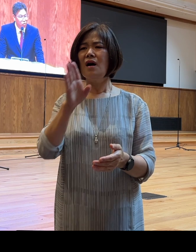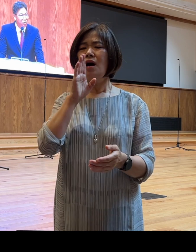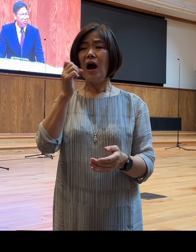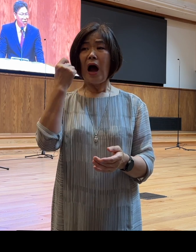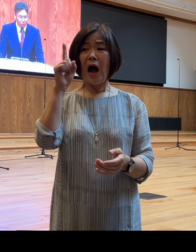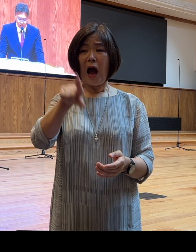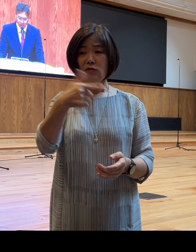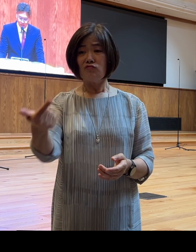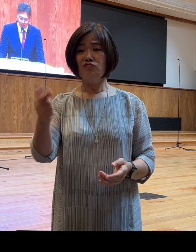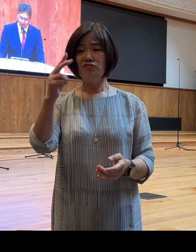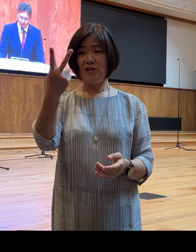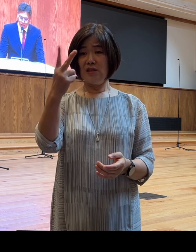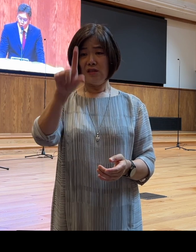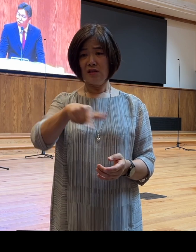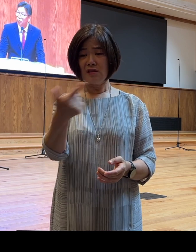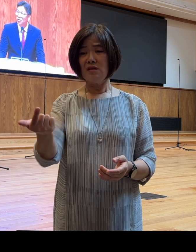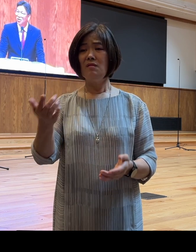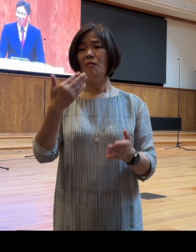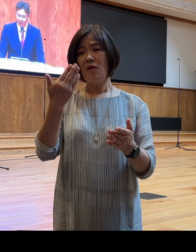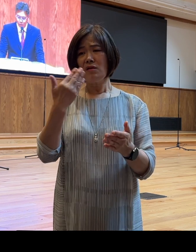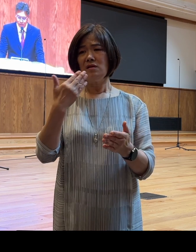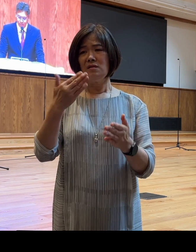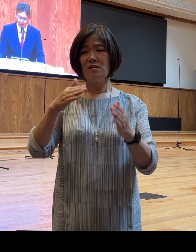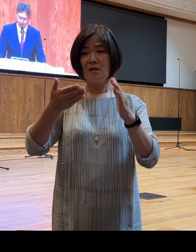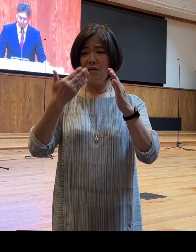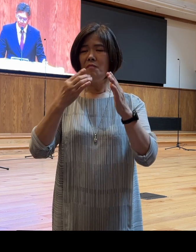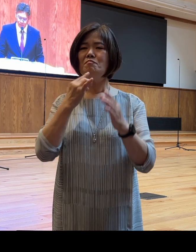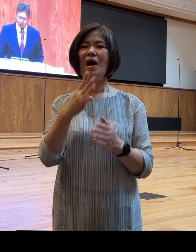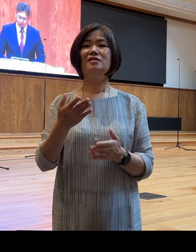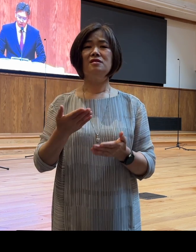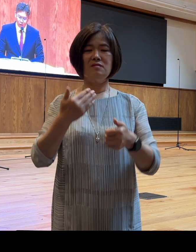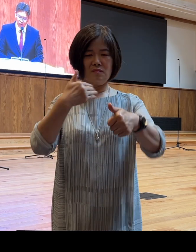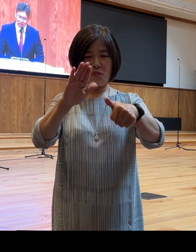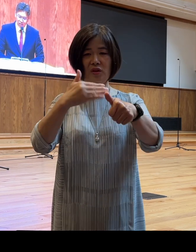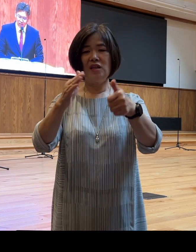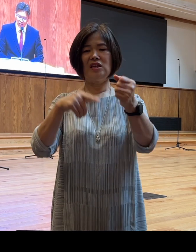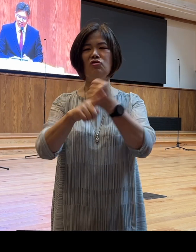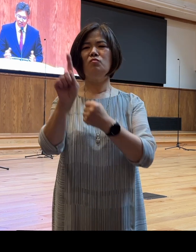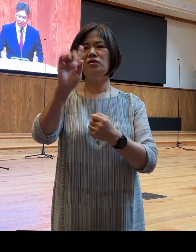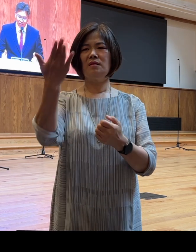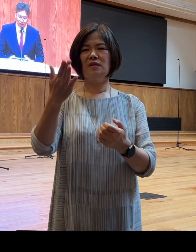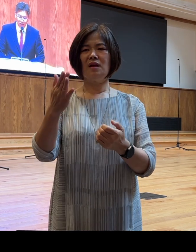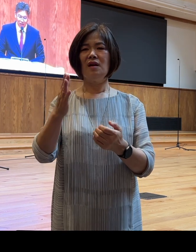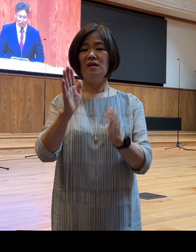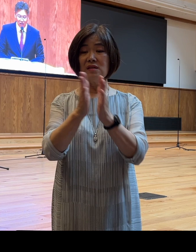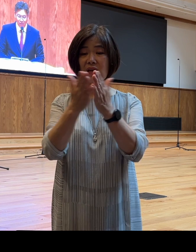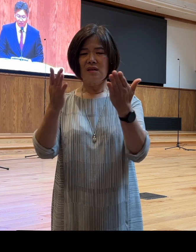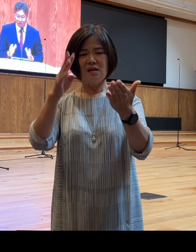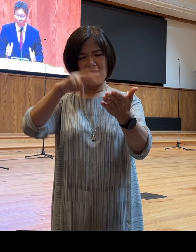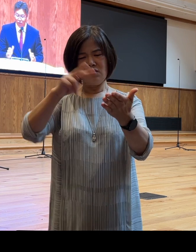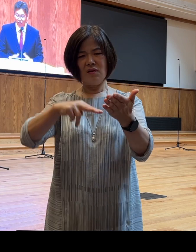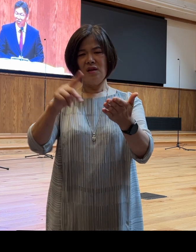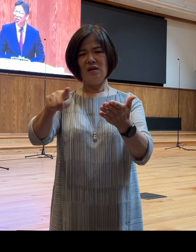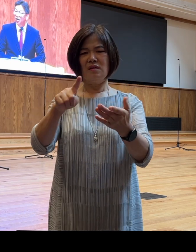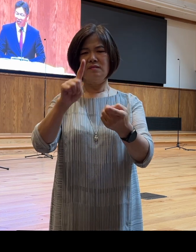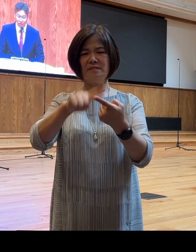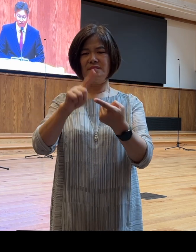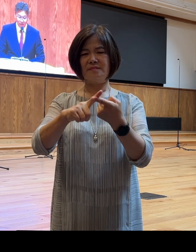내보냈을까 곰곰이 생각해 보았습니다 여러분 어떤 신학자는 이 책을 해석할 때 이렇게 얘기합니다 이 부분을 이렇게 해석합니다